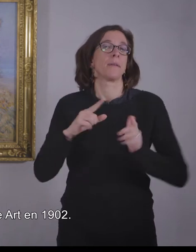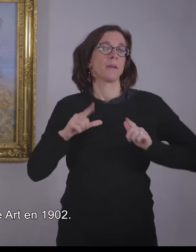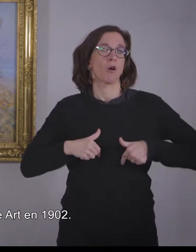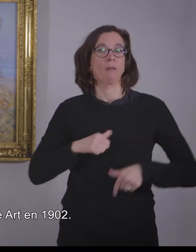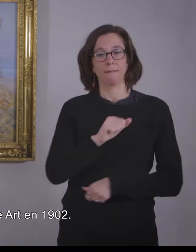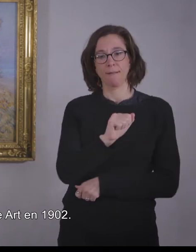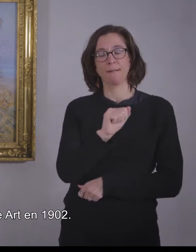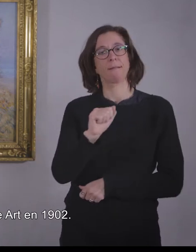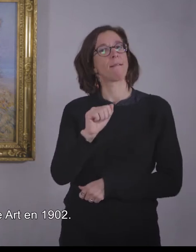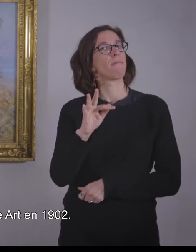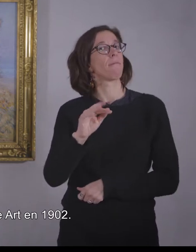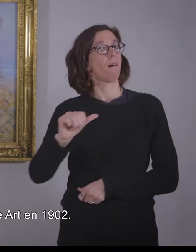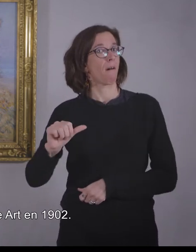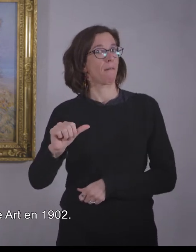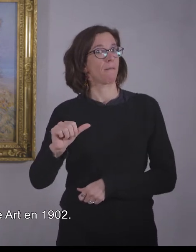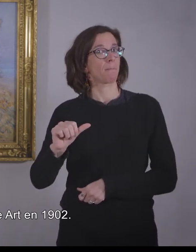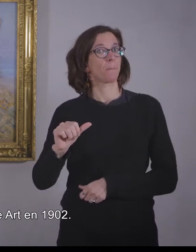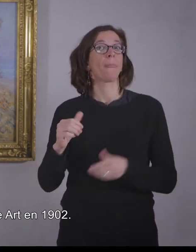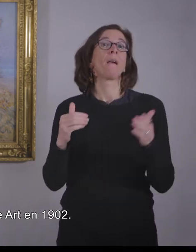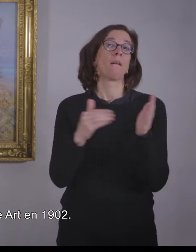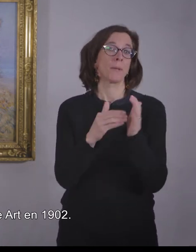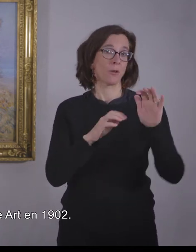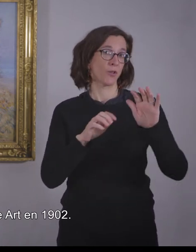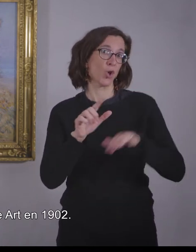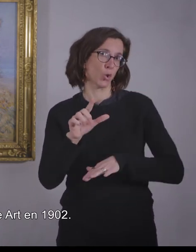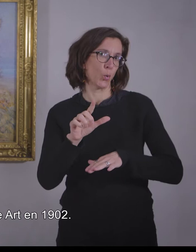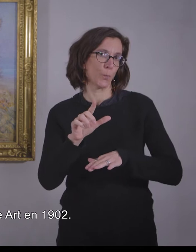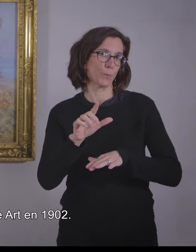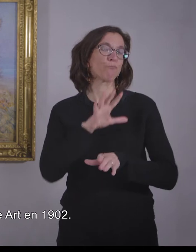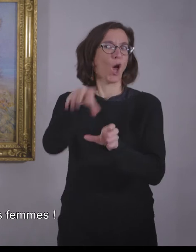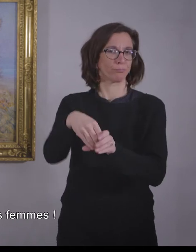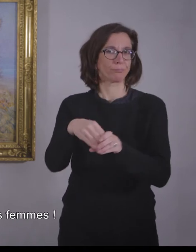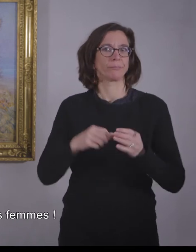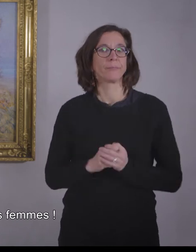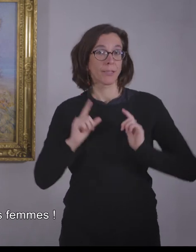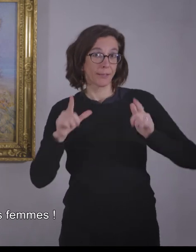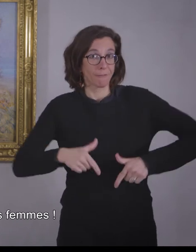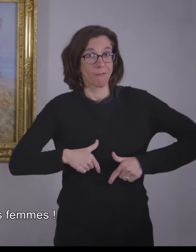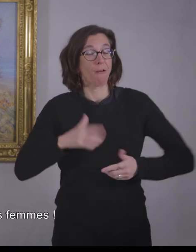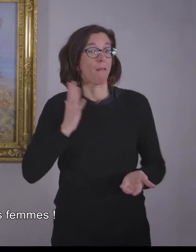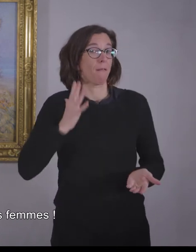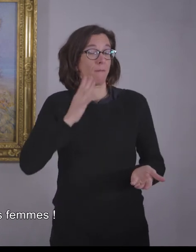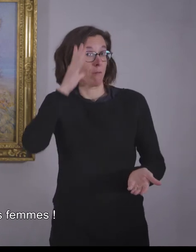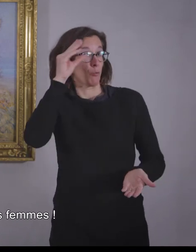en 1902. Cette école accueillait les étudiantes femmes.